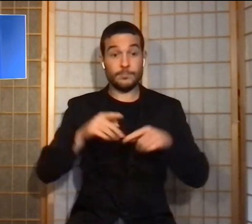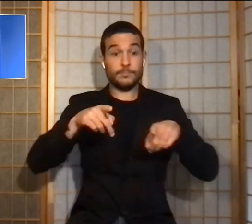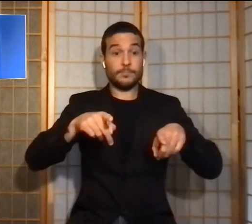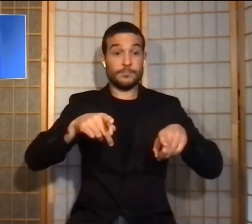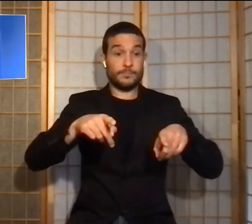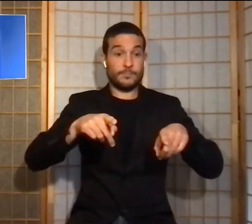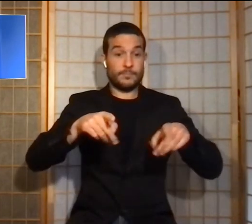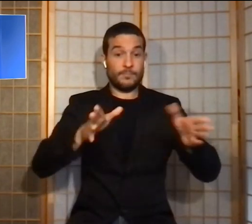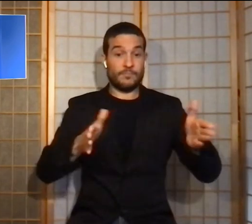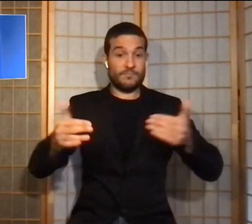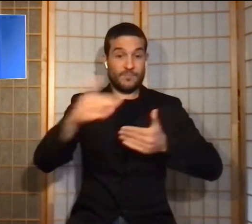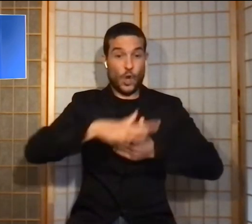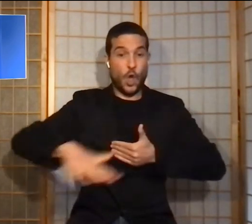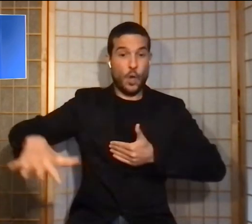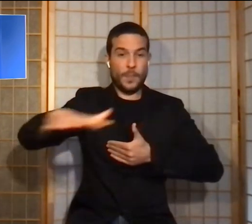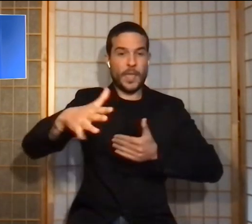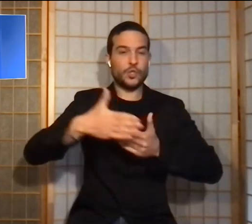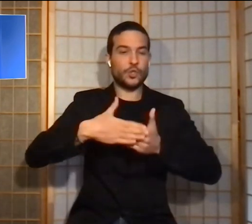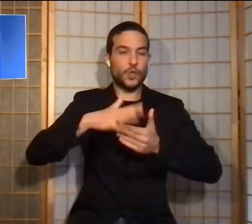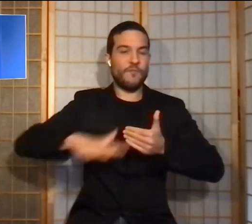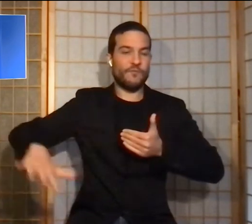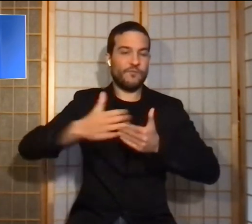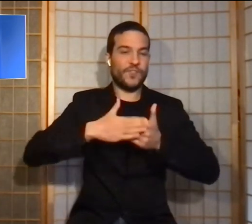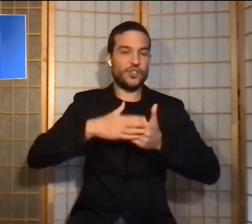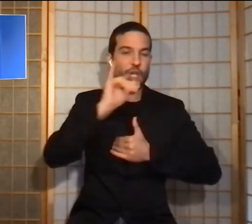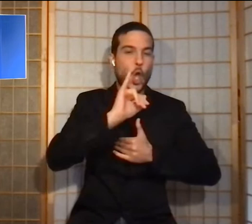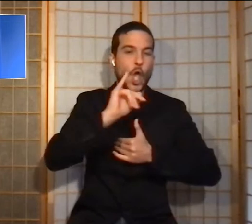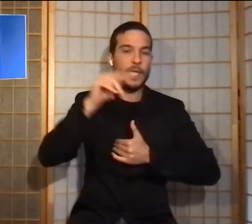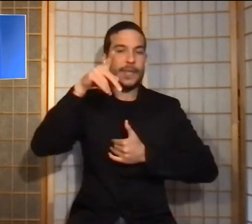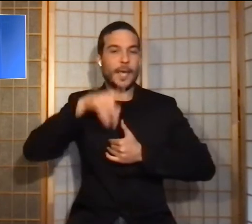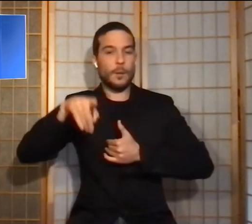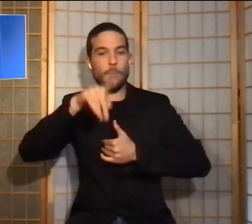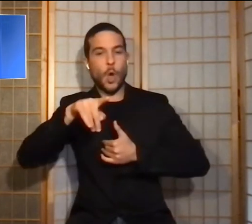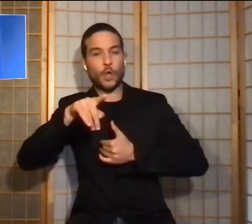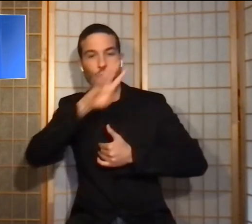'area al confine con l'interporto della Toscana centrale.